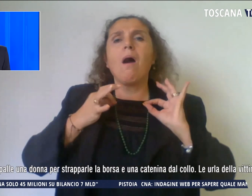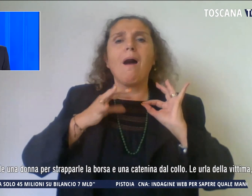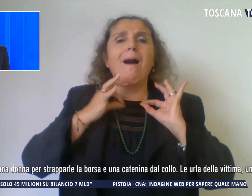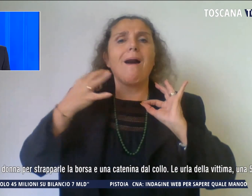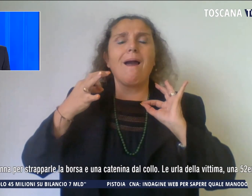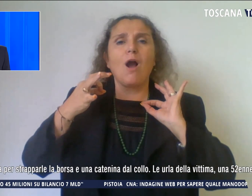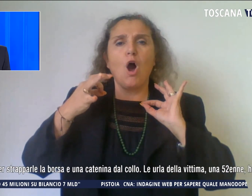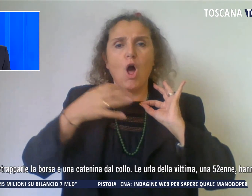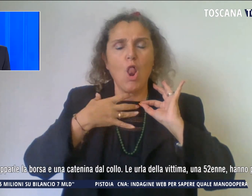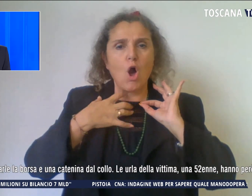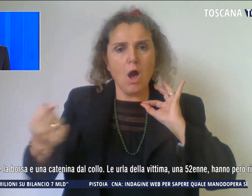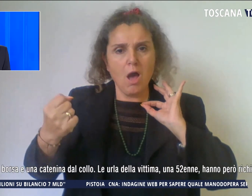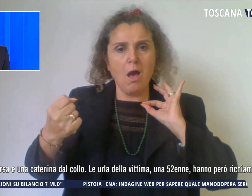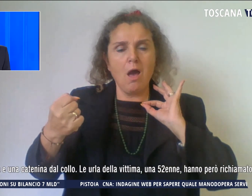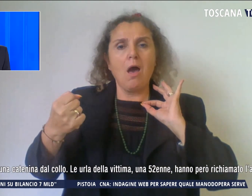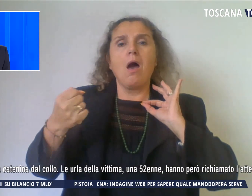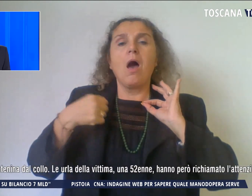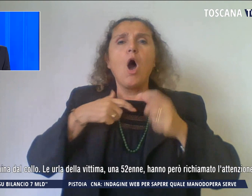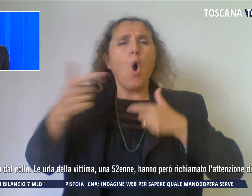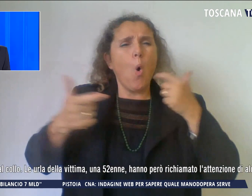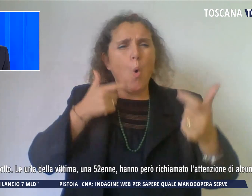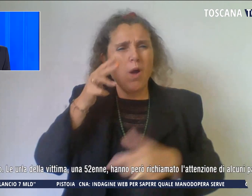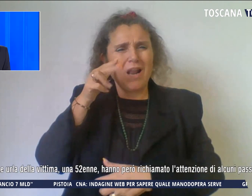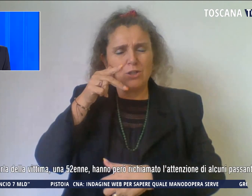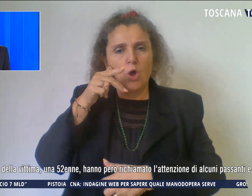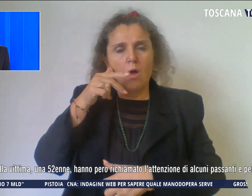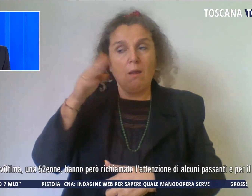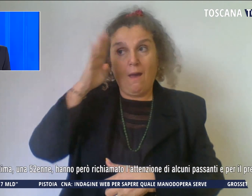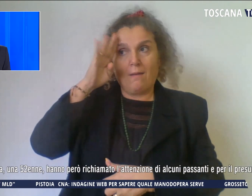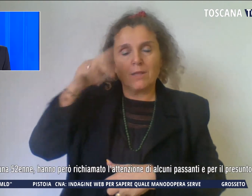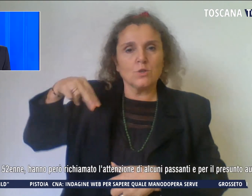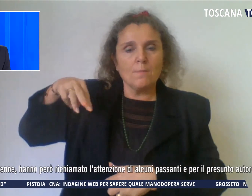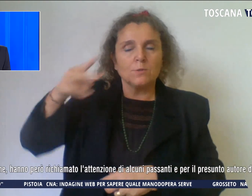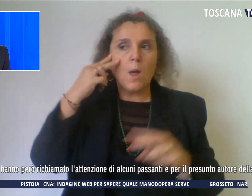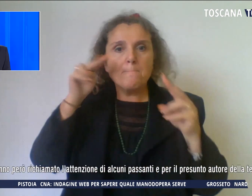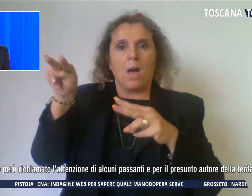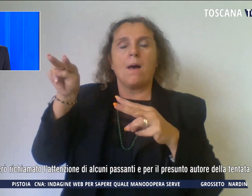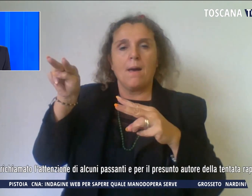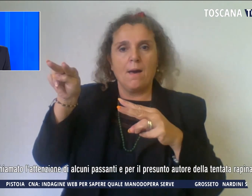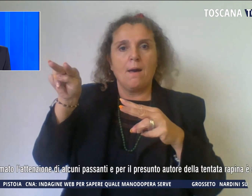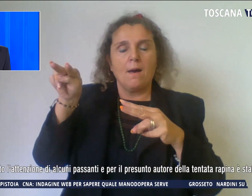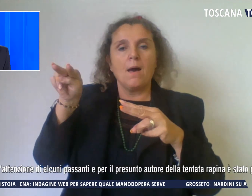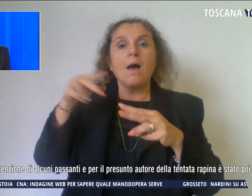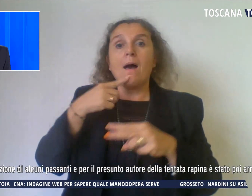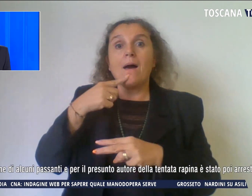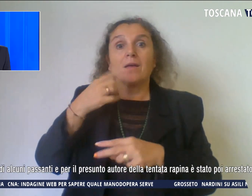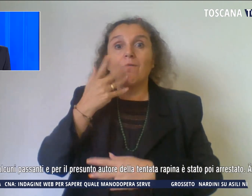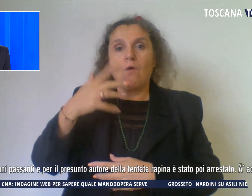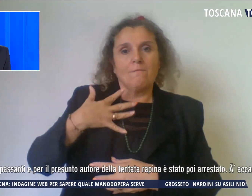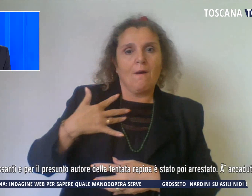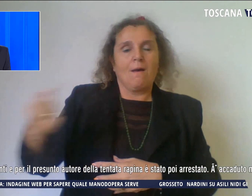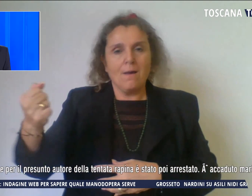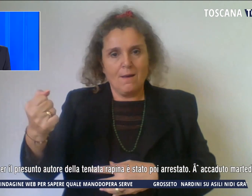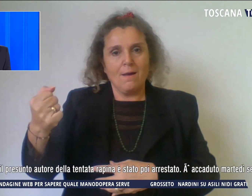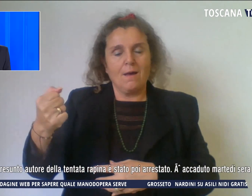Le urla della vittima hanno però richiamato l'attenzione di alcuni passanti e per il presunto autore della tentatrapina è stato poi